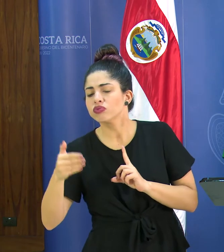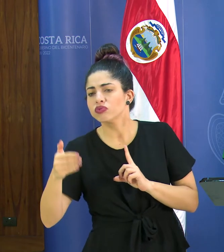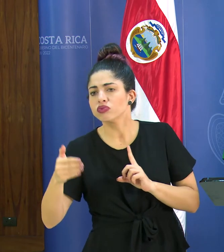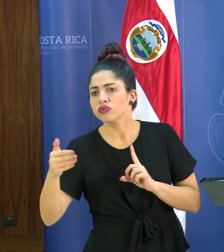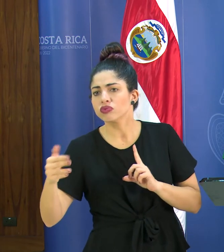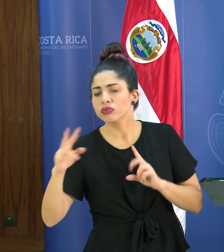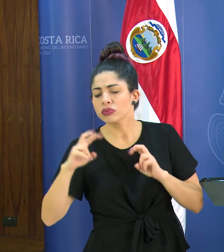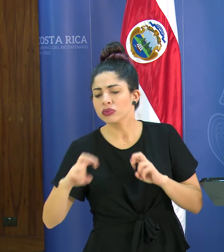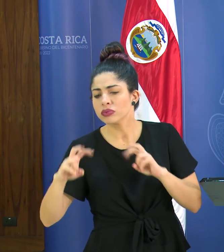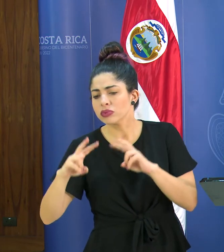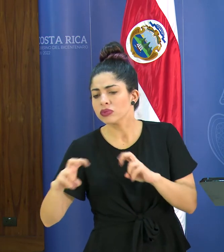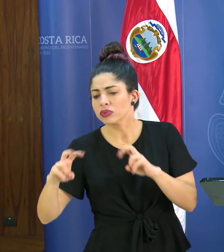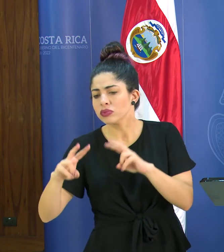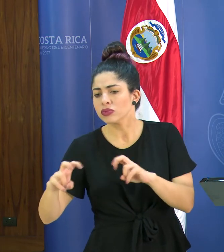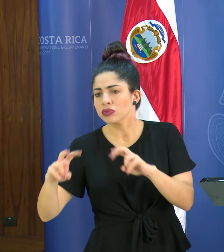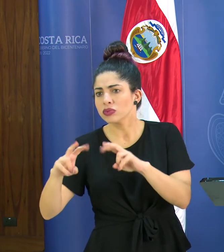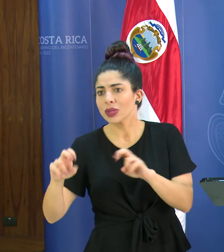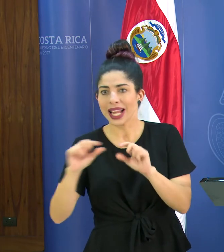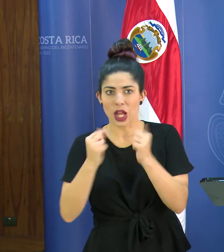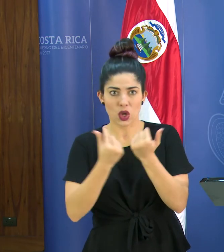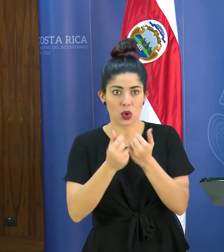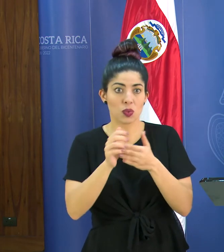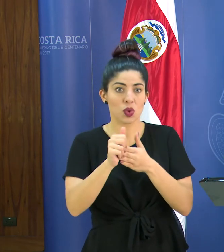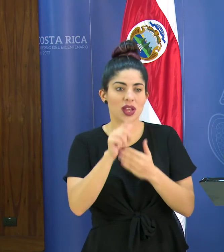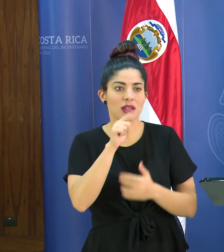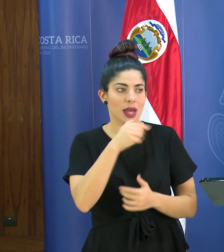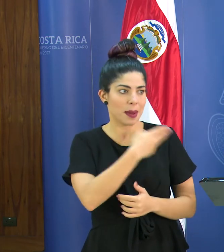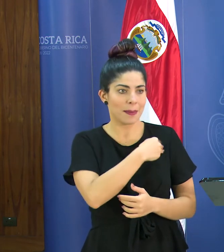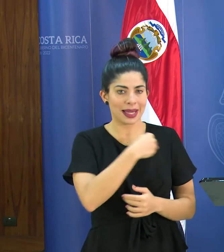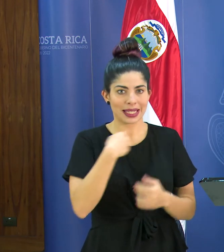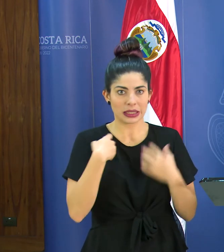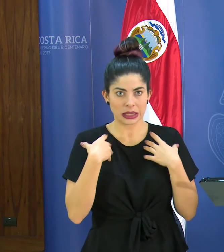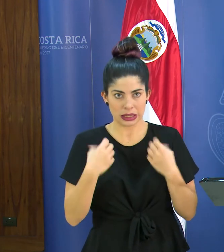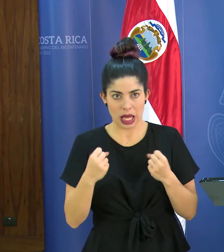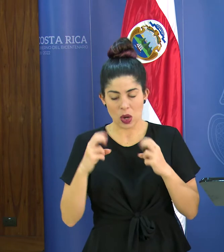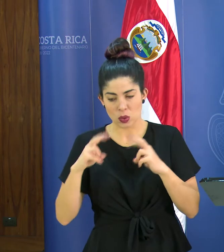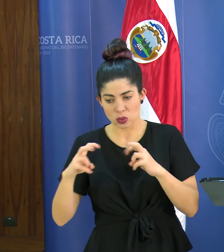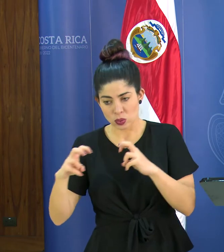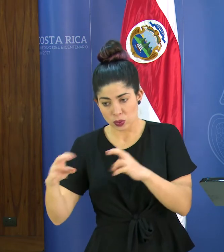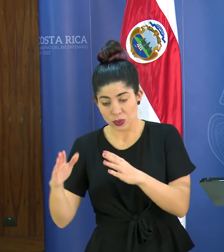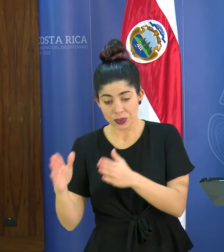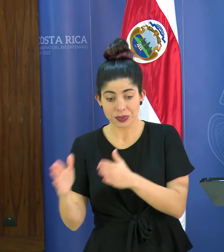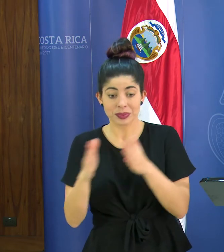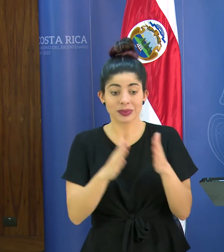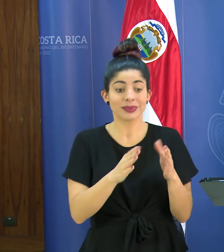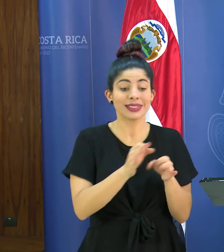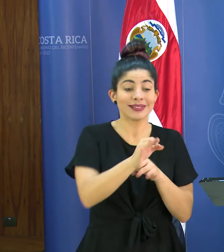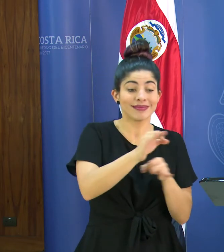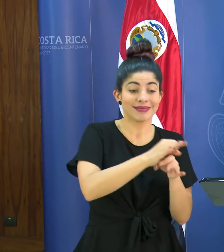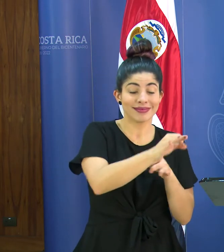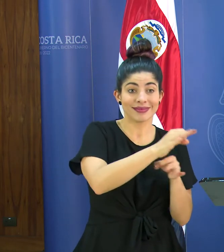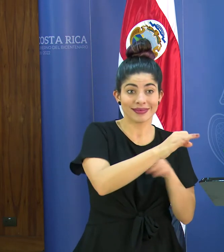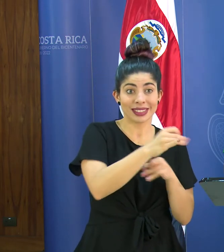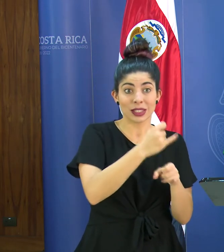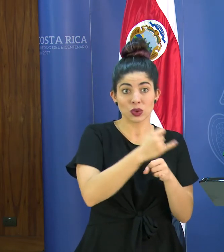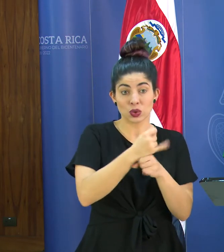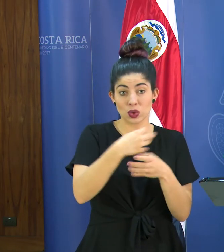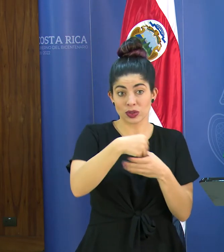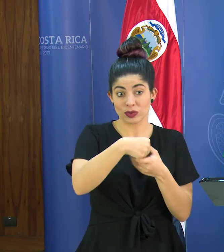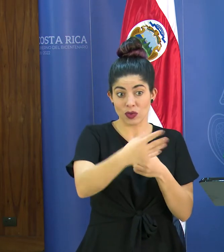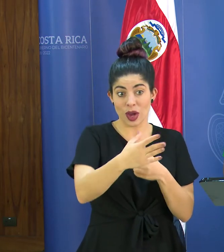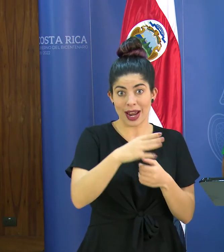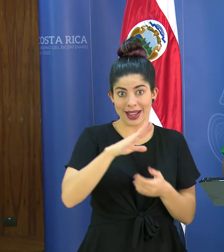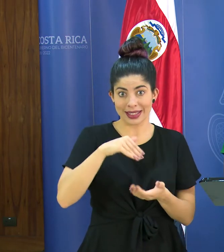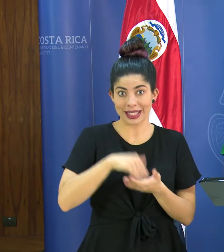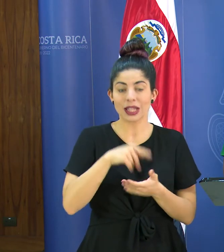vaya analizando así en el grupo liderado por el ministro de salud con respecto a los entes descentralizados también hay una instrucción y una